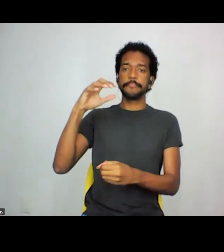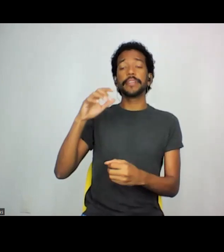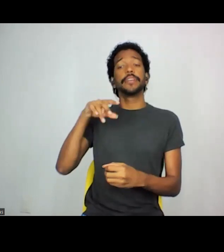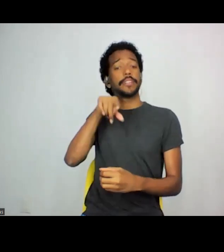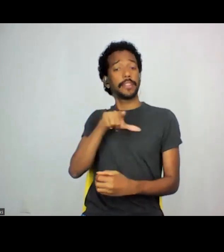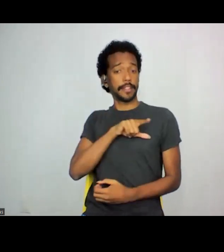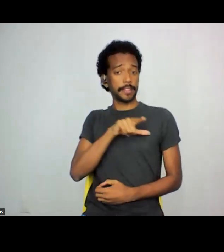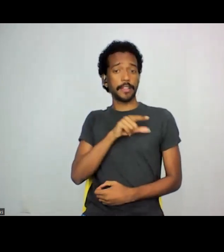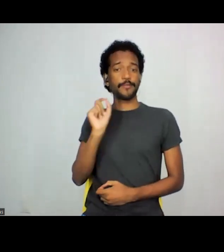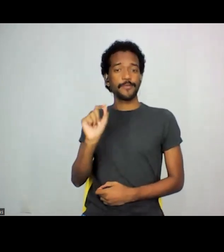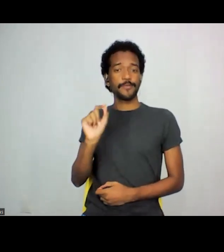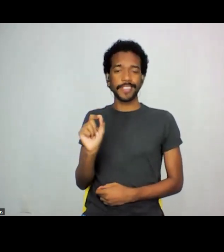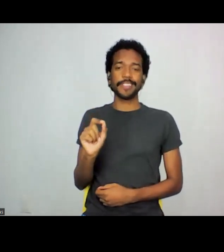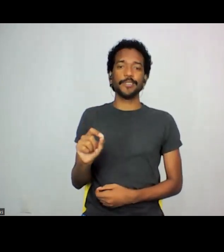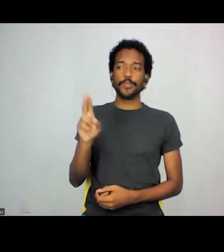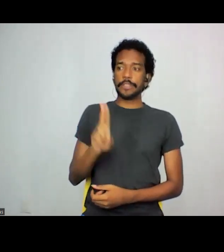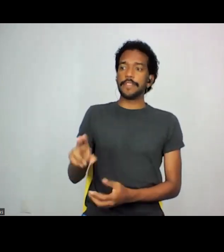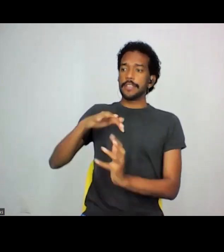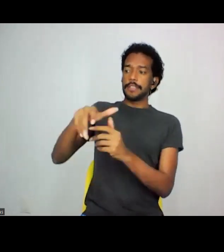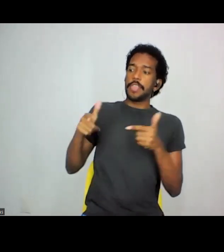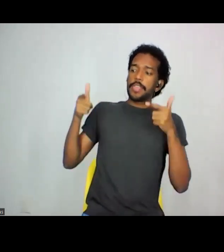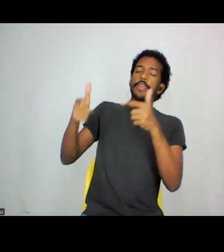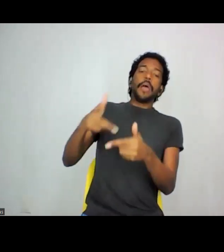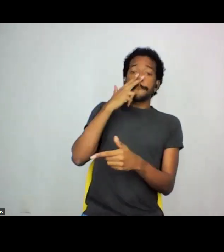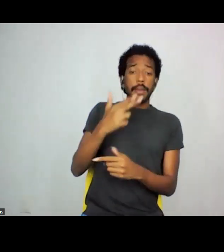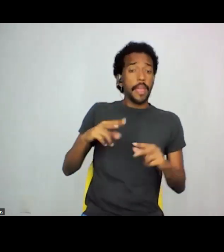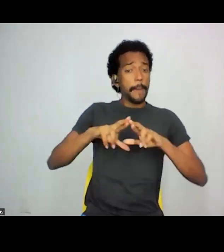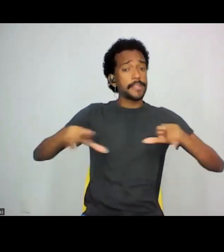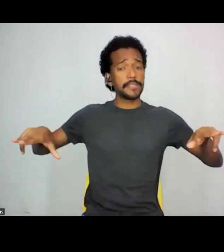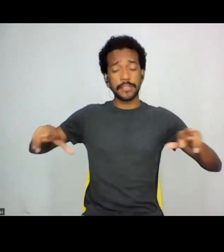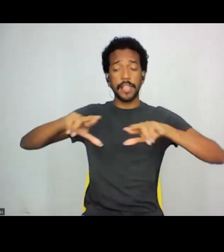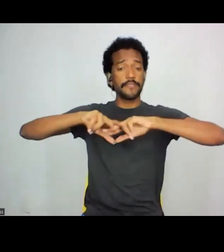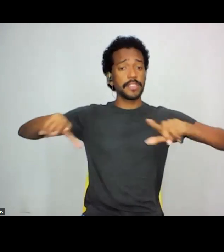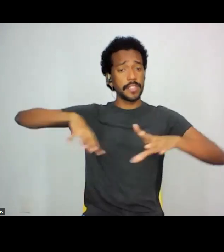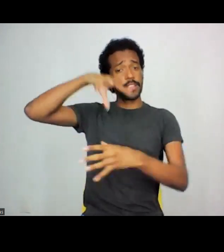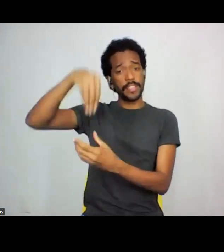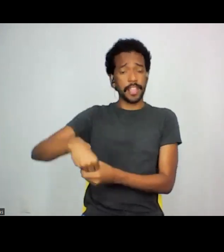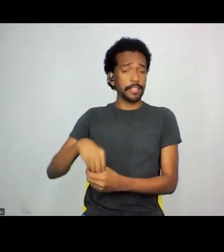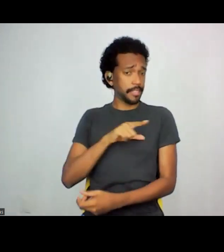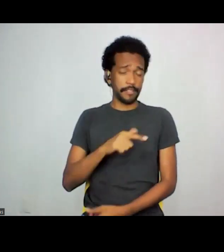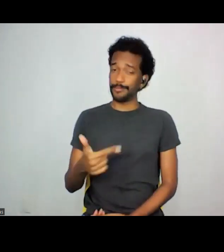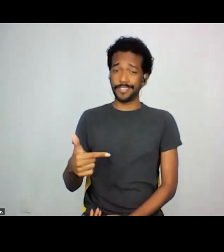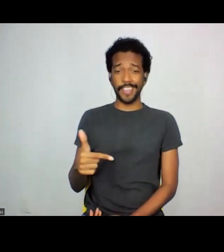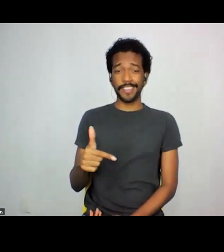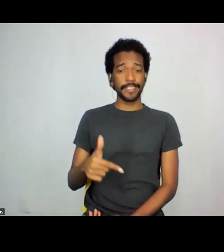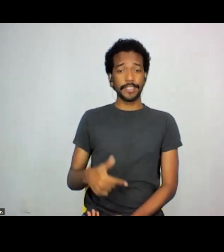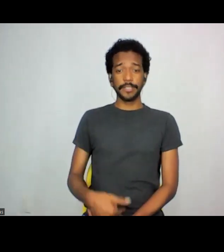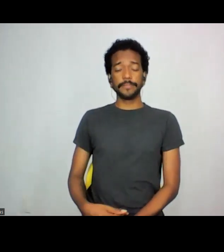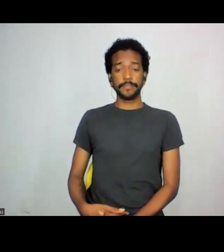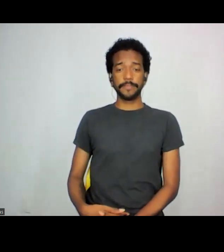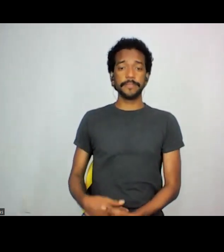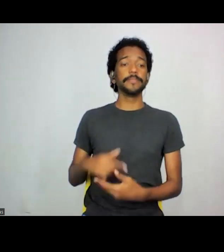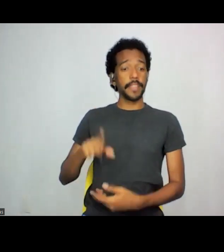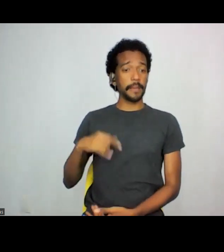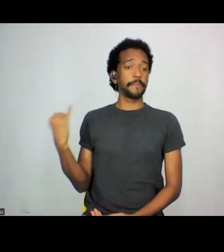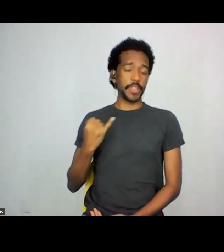eles não nunca darão conta de representar toda essa diversidade, então o que é importante é que eles